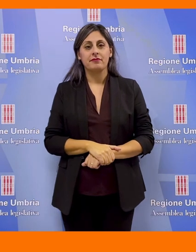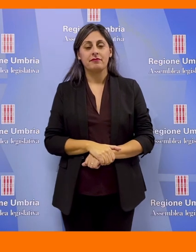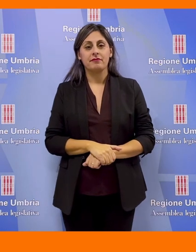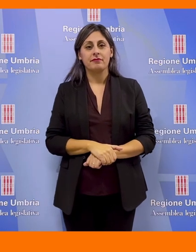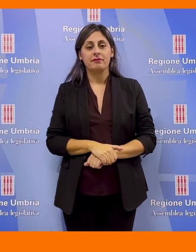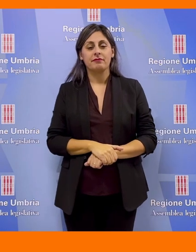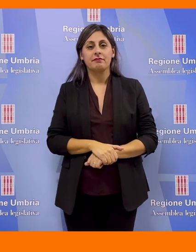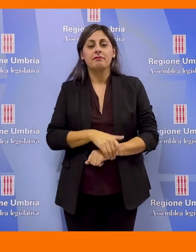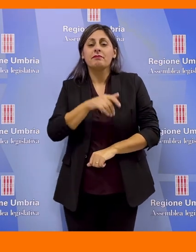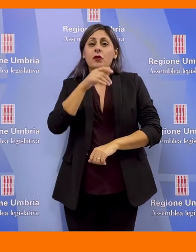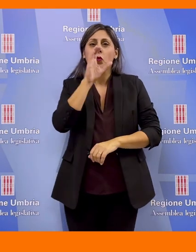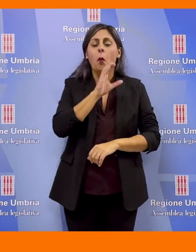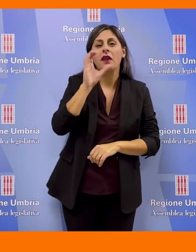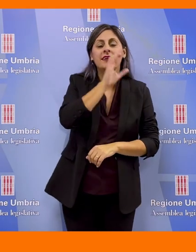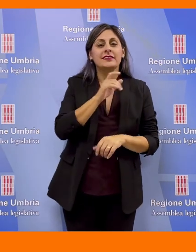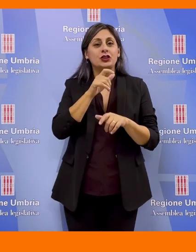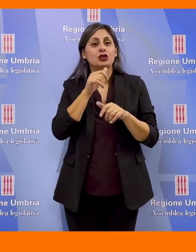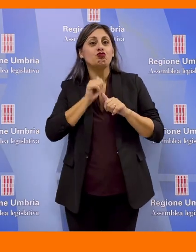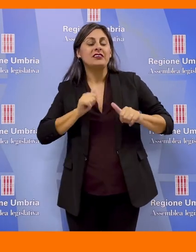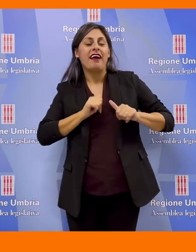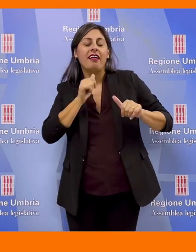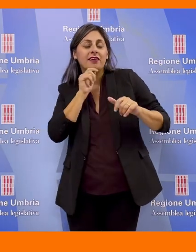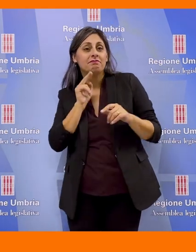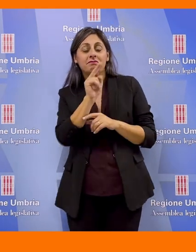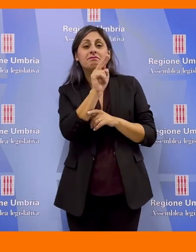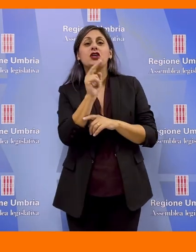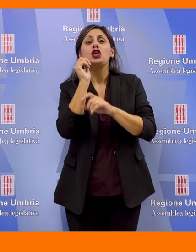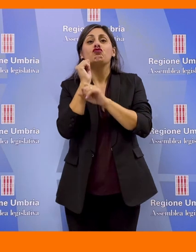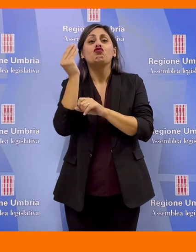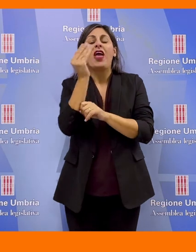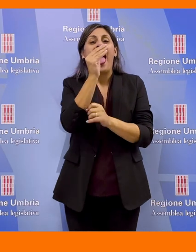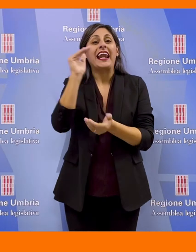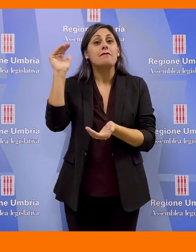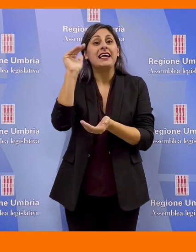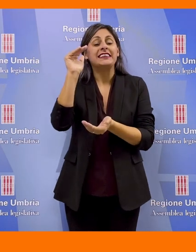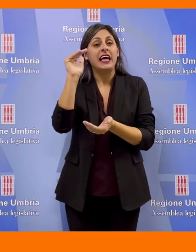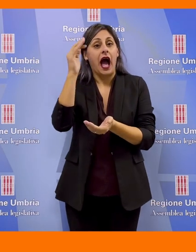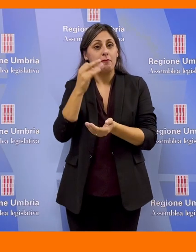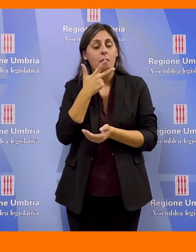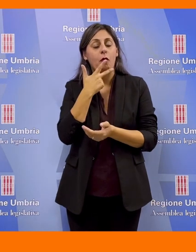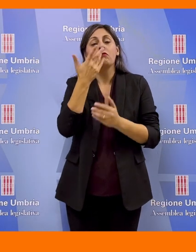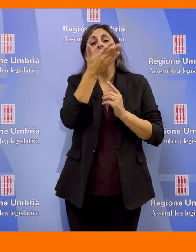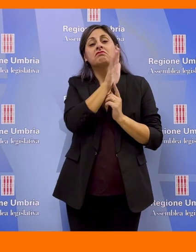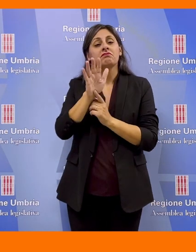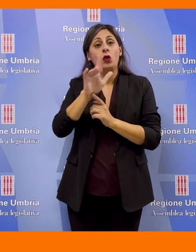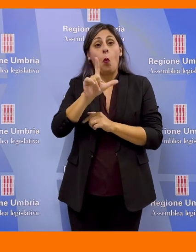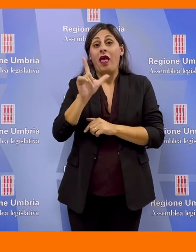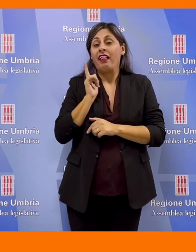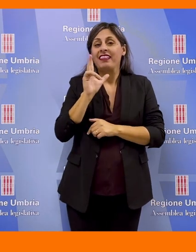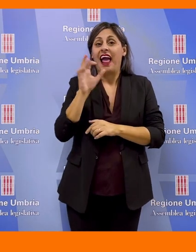Davanti agli occhi meravigliati di turisti e cittadini, i ceri mezzani di Gubbio sono stati esposti lunedì scorso 30 ottobre